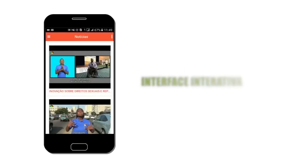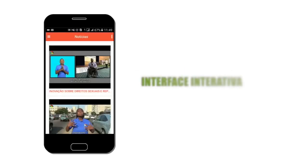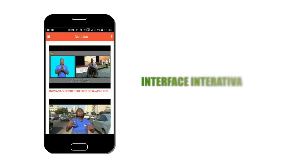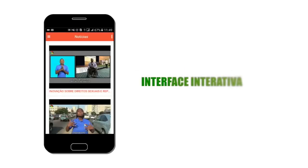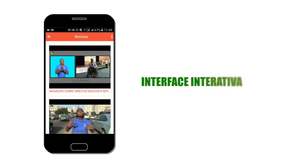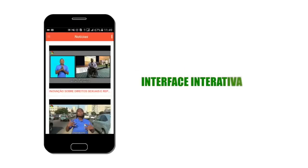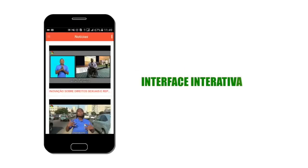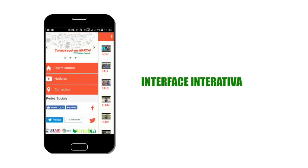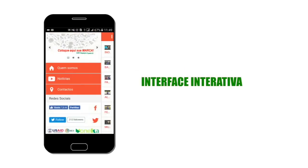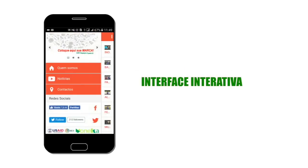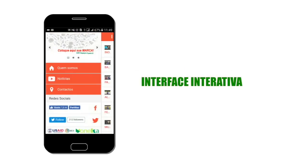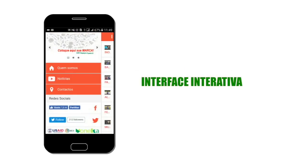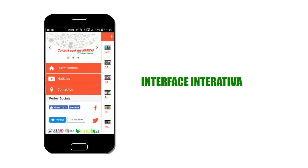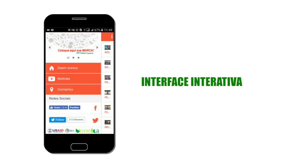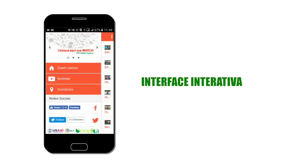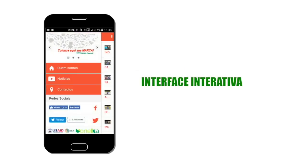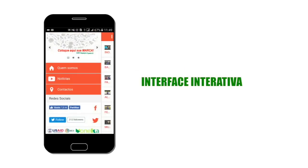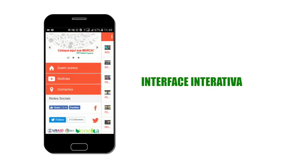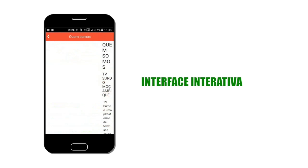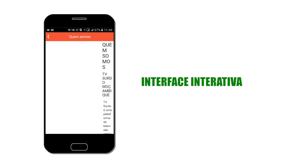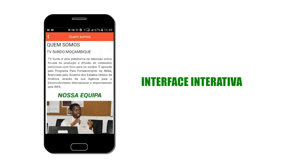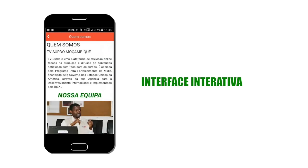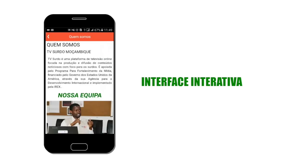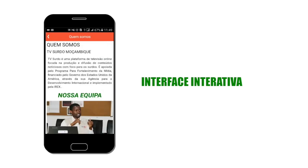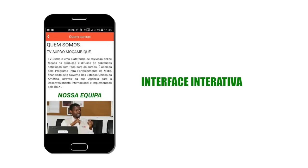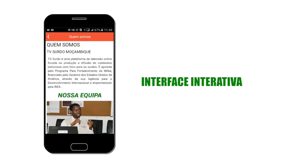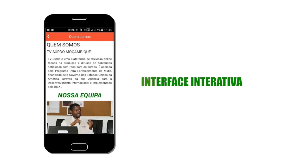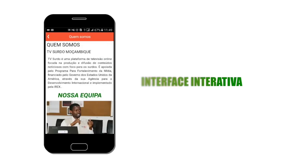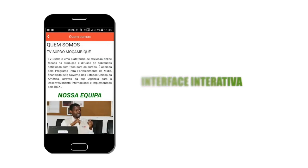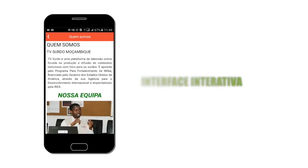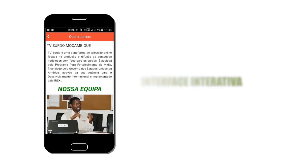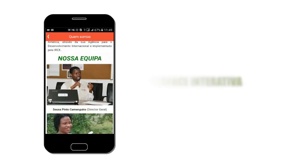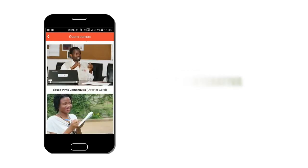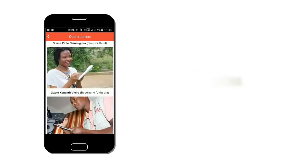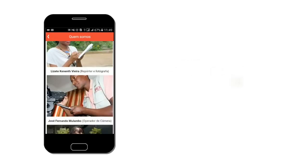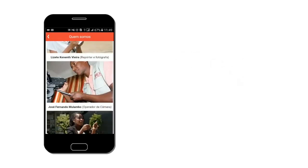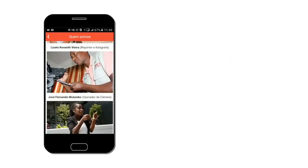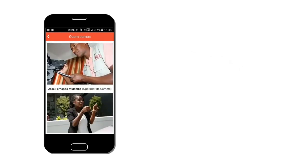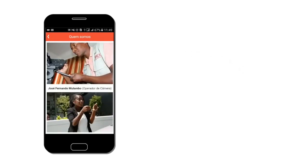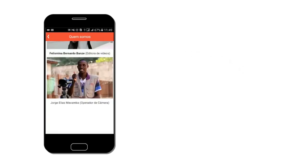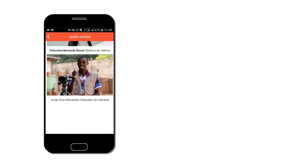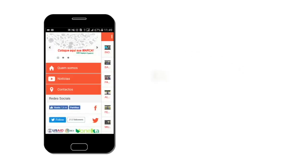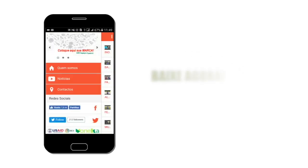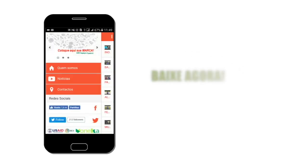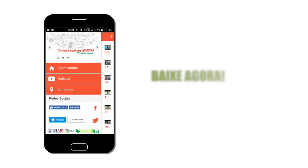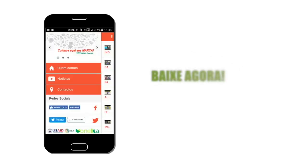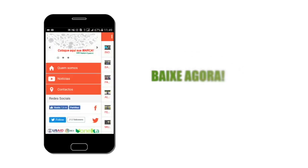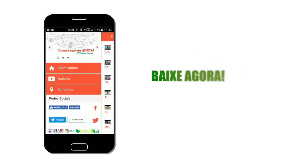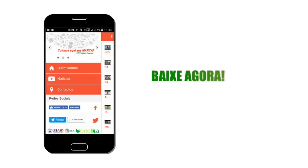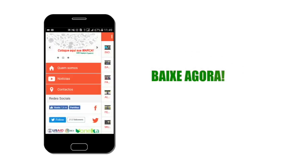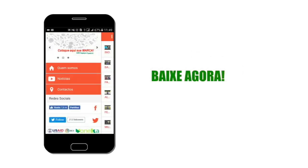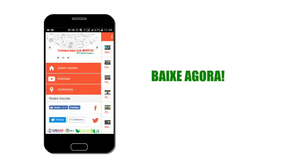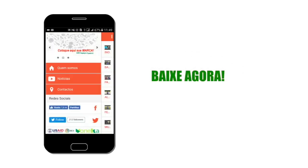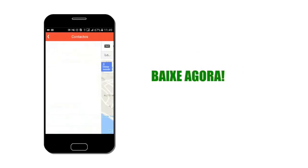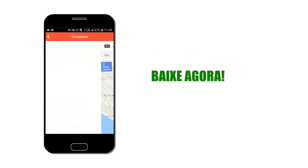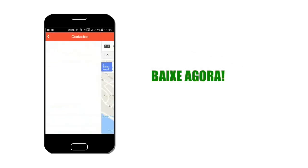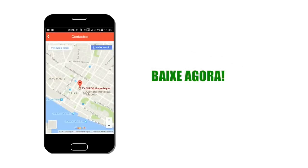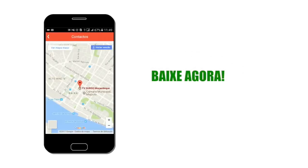Possui uma interface bastante interativa. De que está à espera? Baixe agora. TV